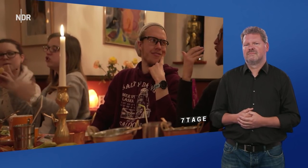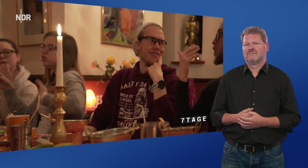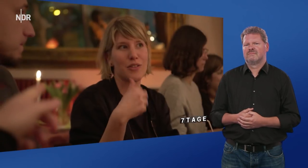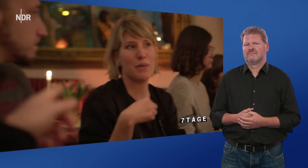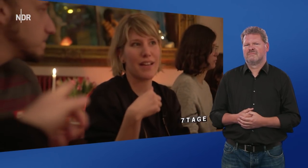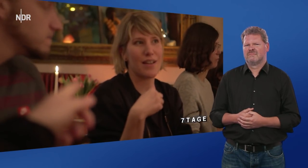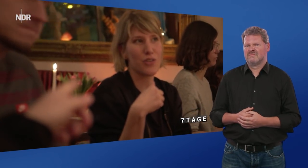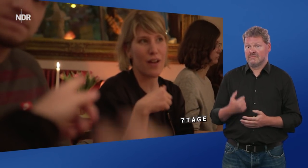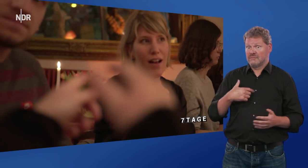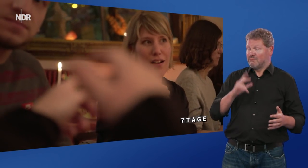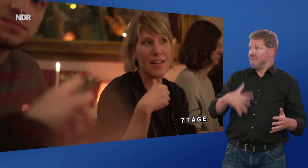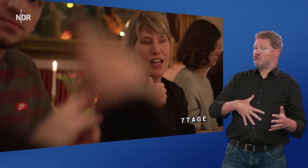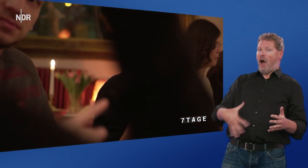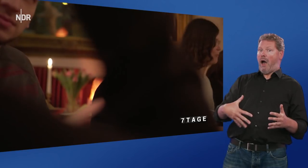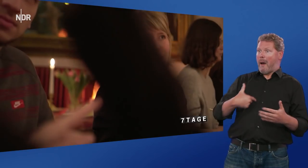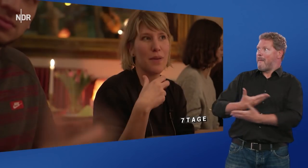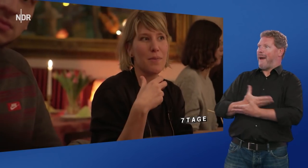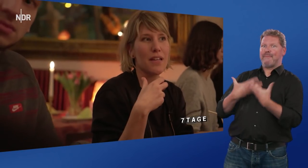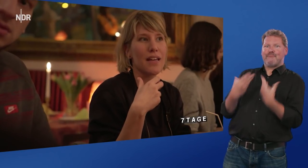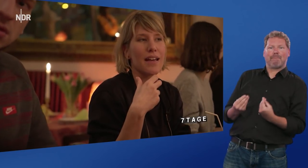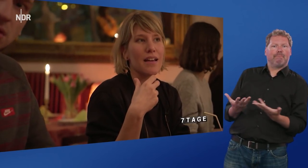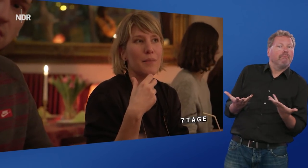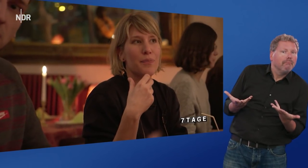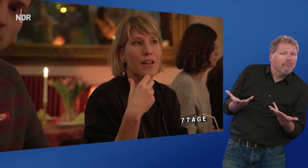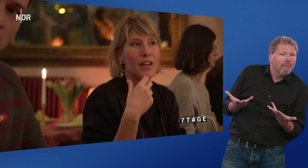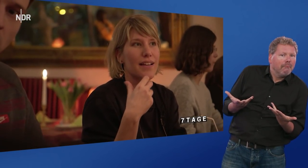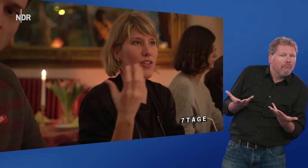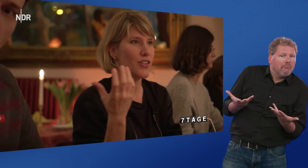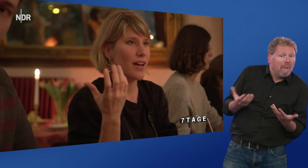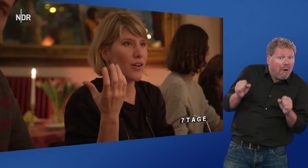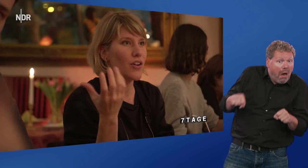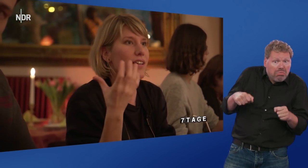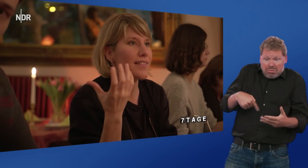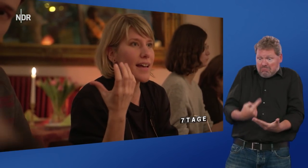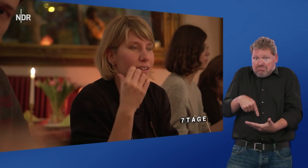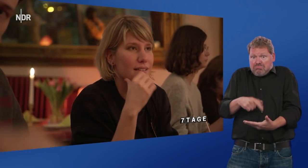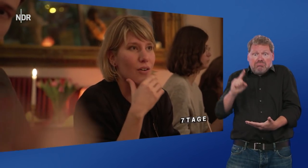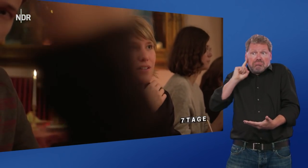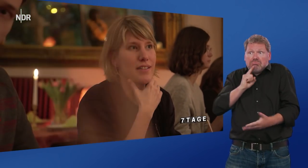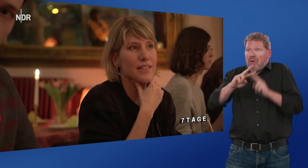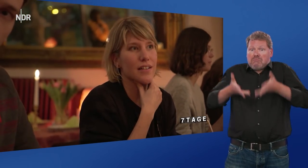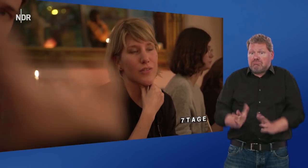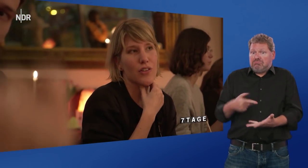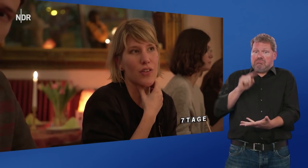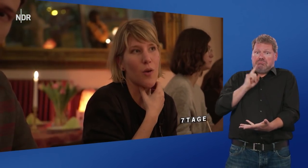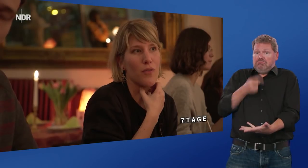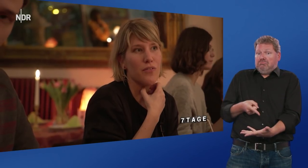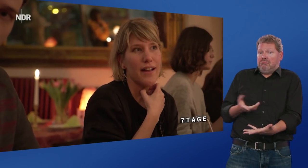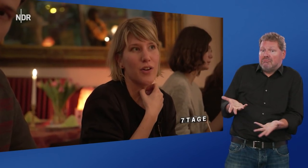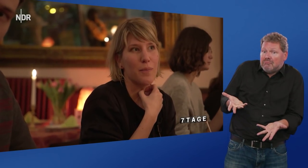Ich bin ja jetzt auch schwanger und krieg ein Baby. Es könnte ja sein, dass es taub auf die Welt kommt.